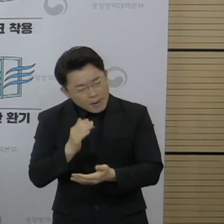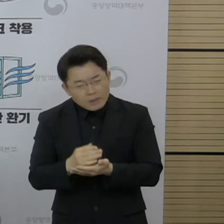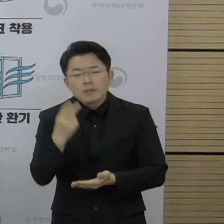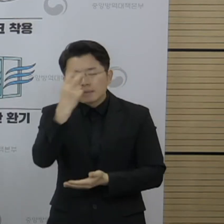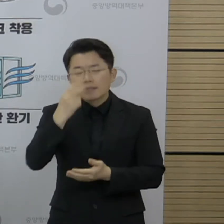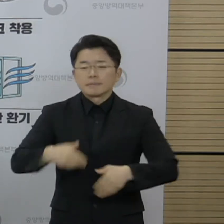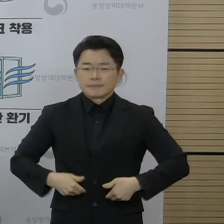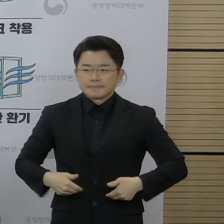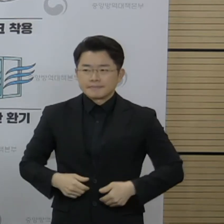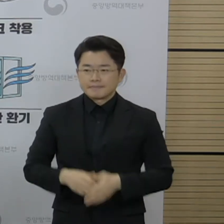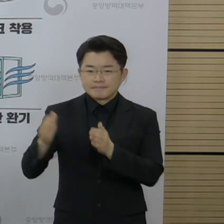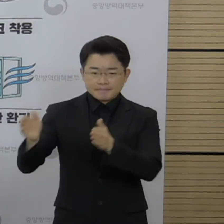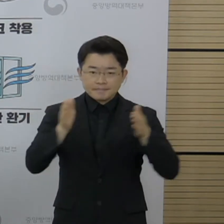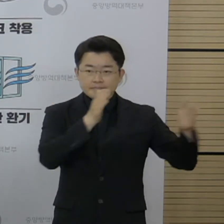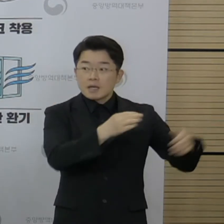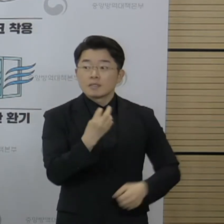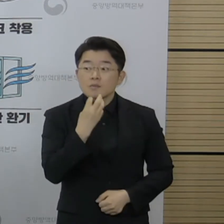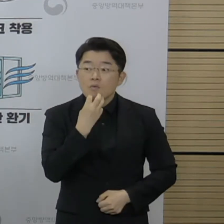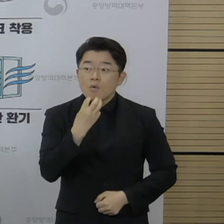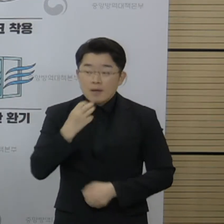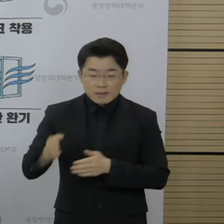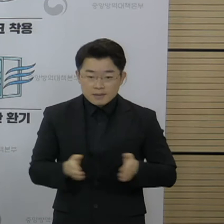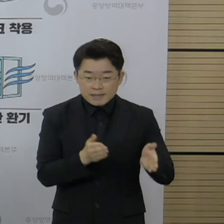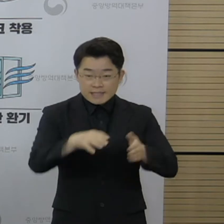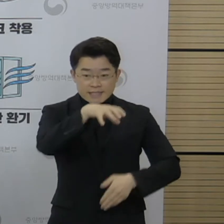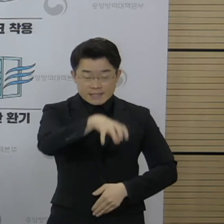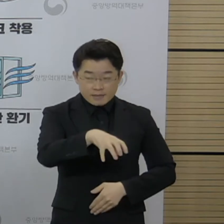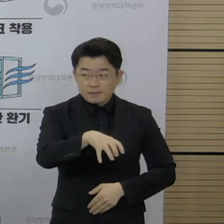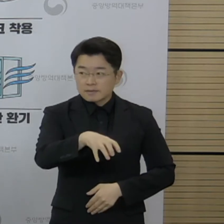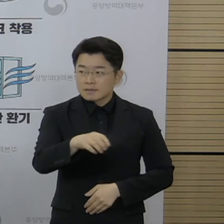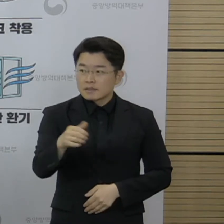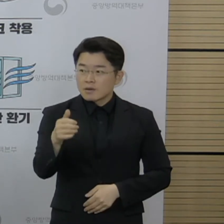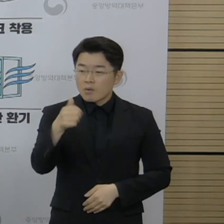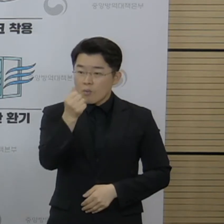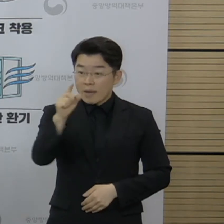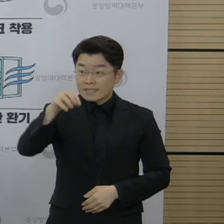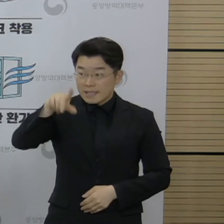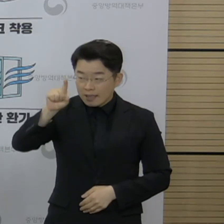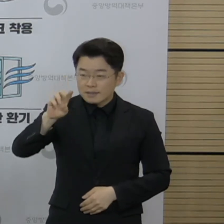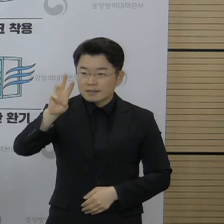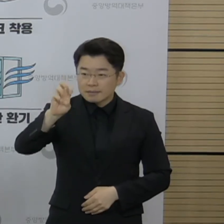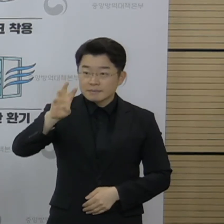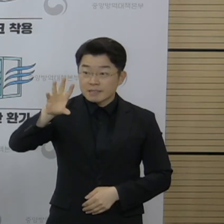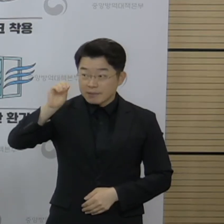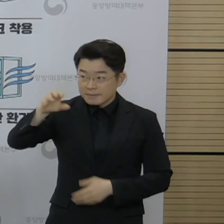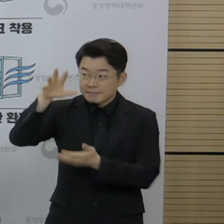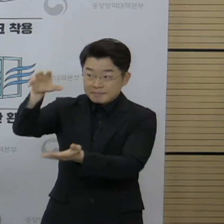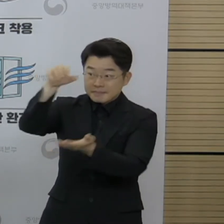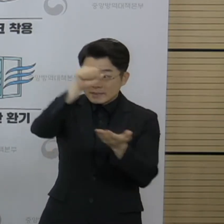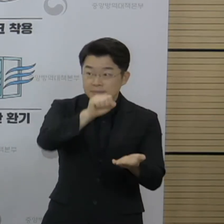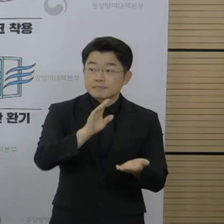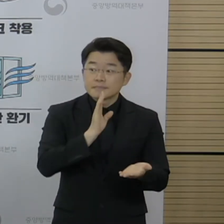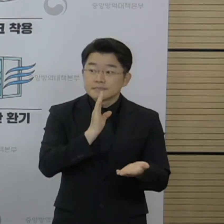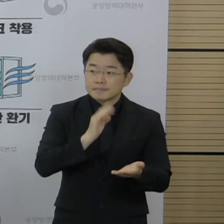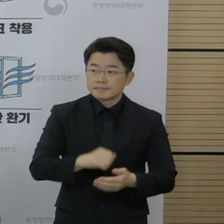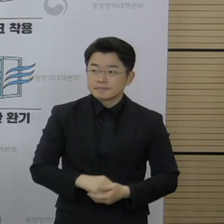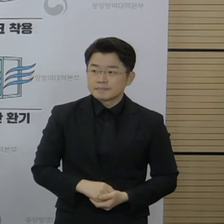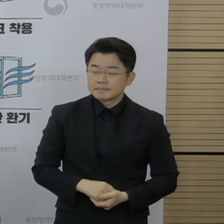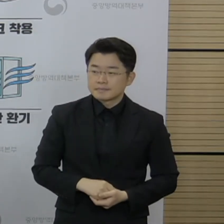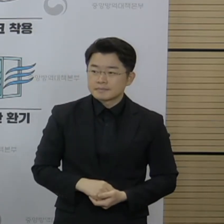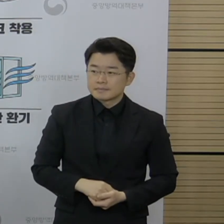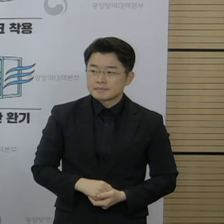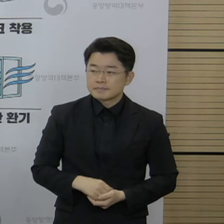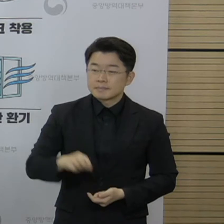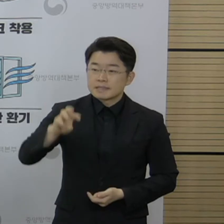서울, 경기 지역에 34만 회분이 공급이 되는데요. 현재로서는 1차 접종 물량인 34만 회분이